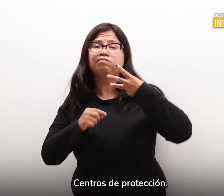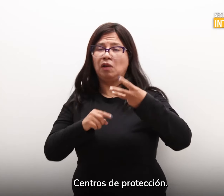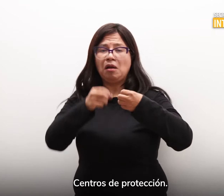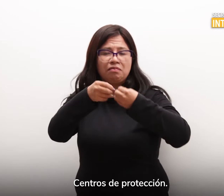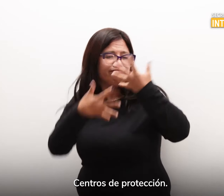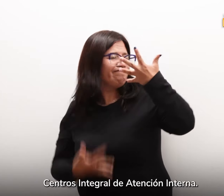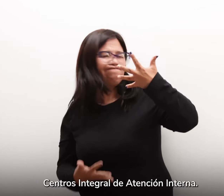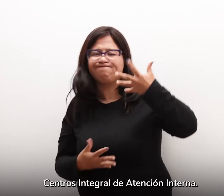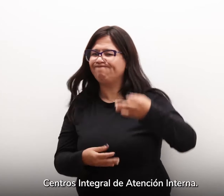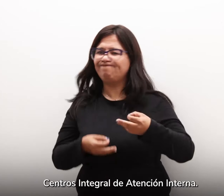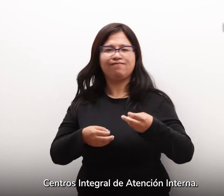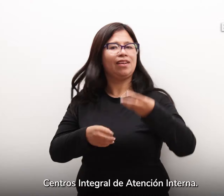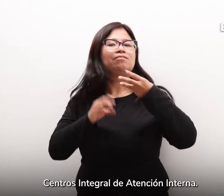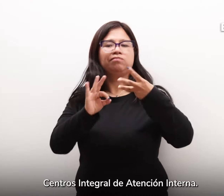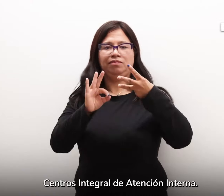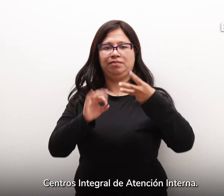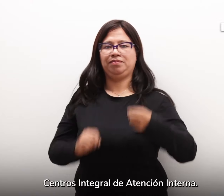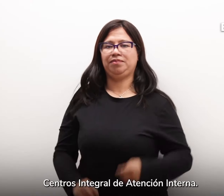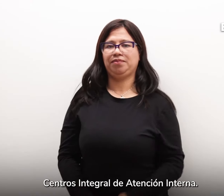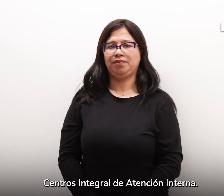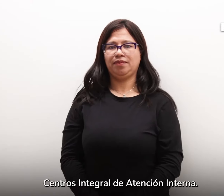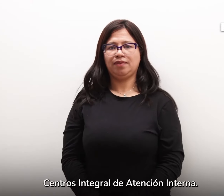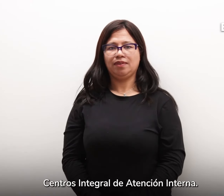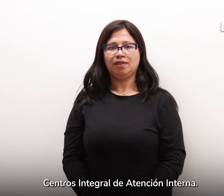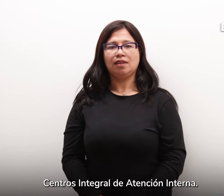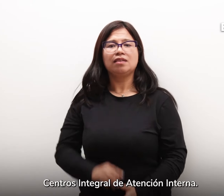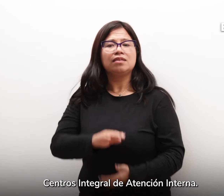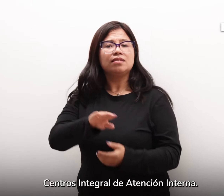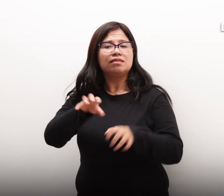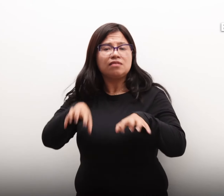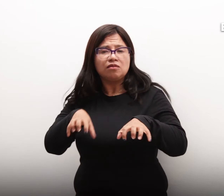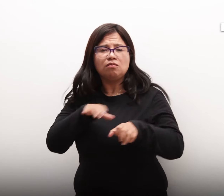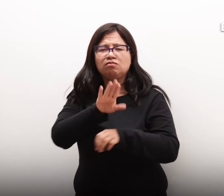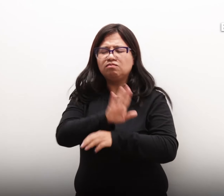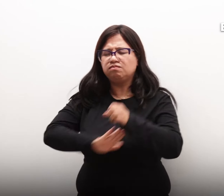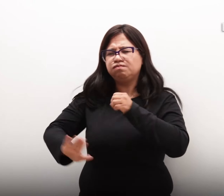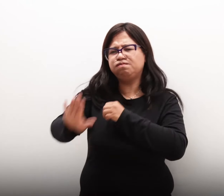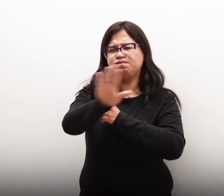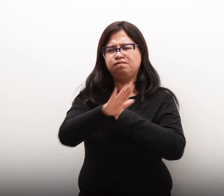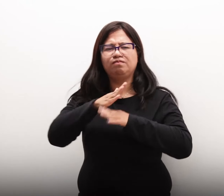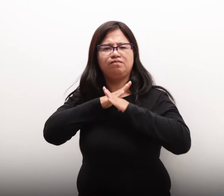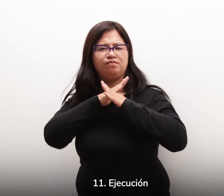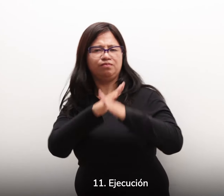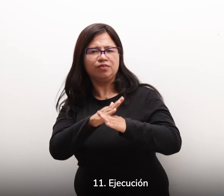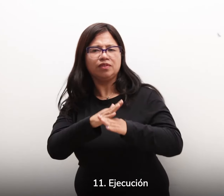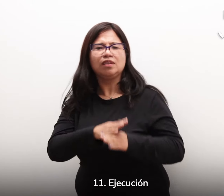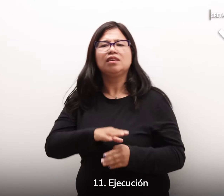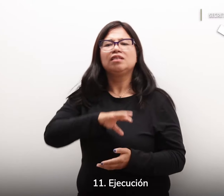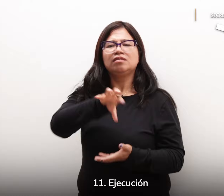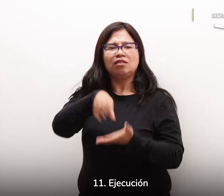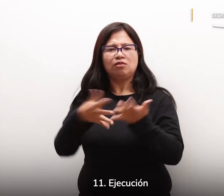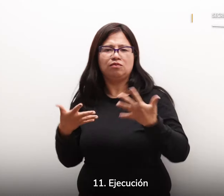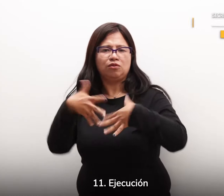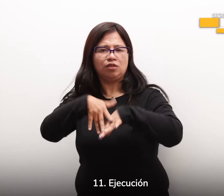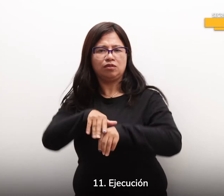Centros integrar de atención interna 11. Ejecución